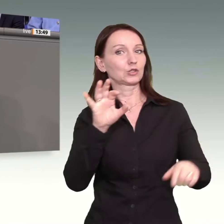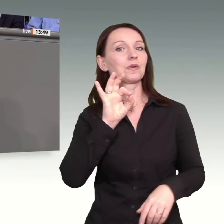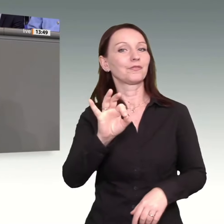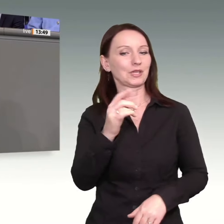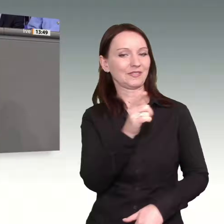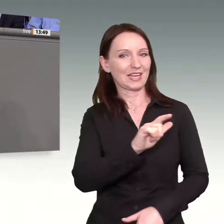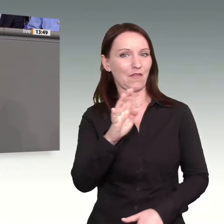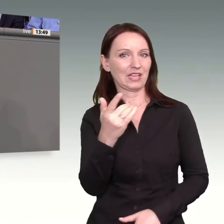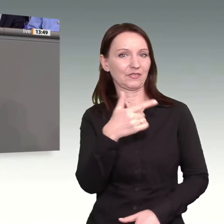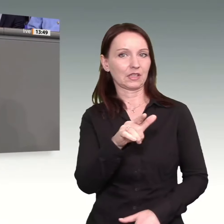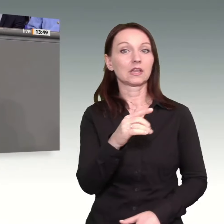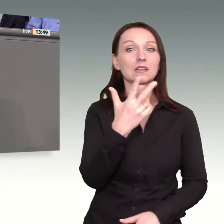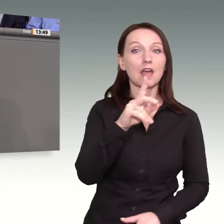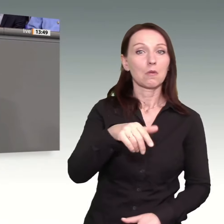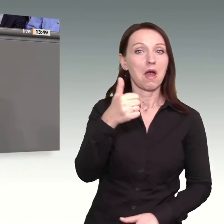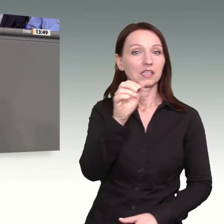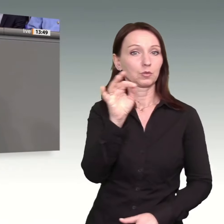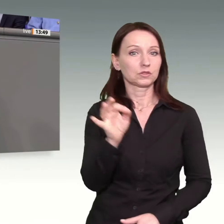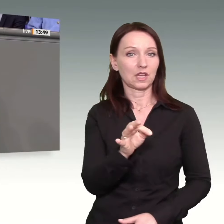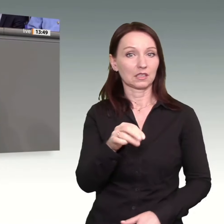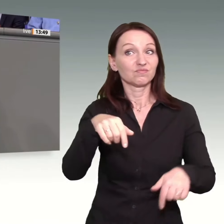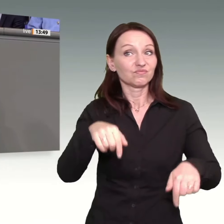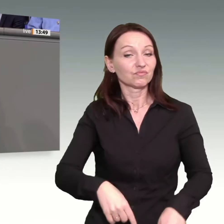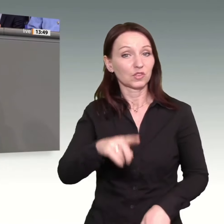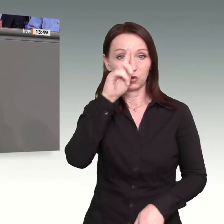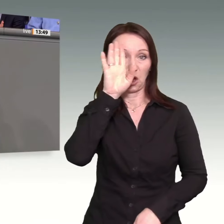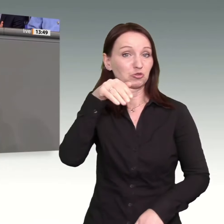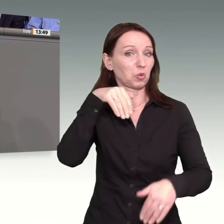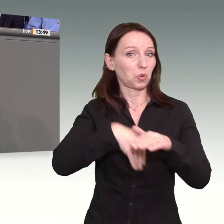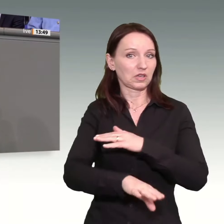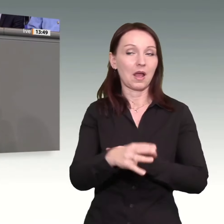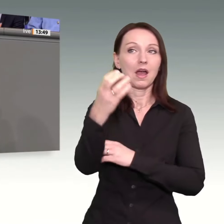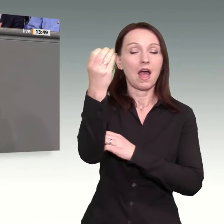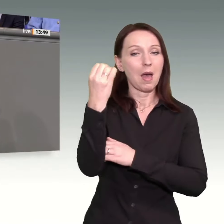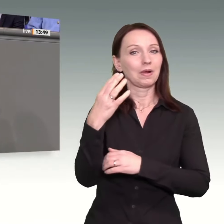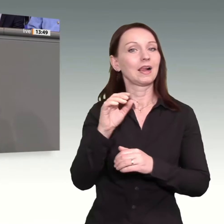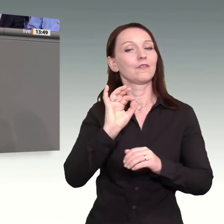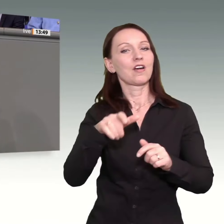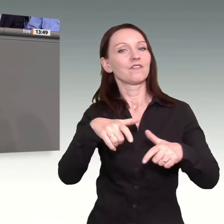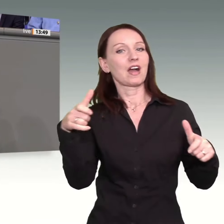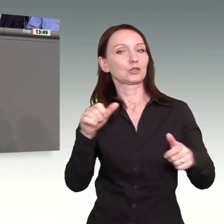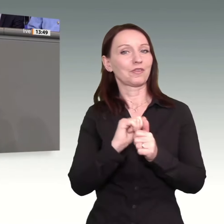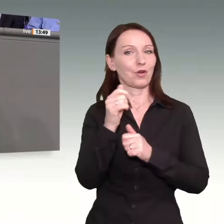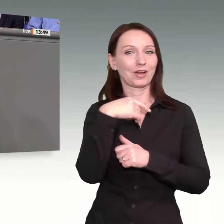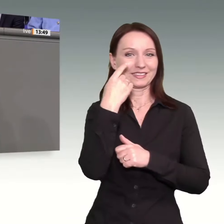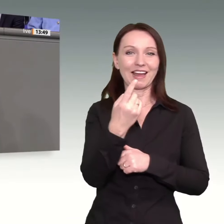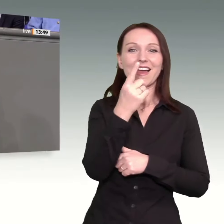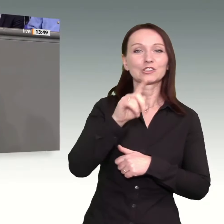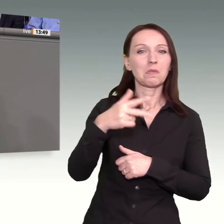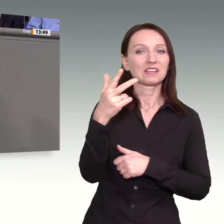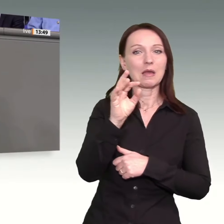liegt weit darunter. Die Ampel musste ihre Wachstumsprognose von 1,3 Prozent auf 0,2 Prozent absenken.